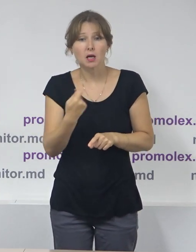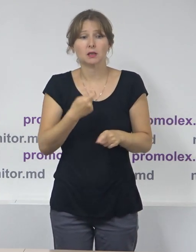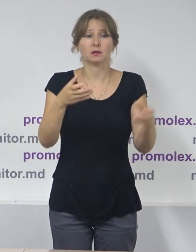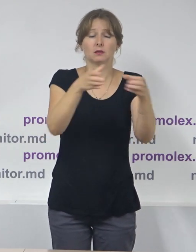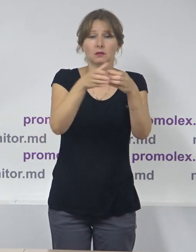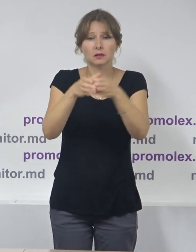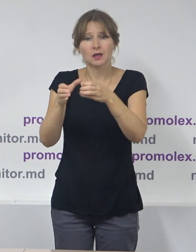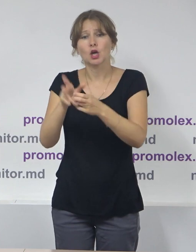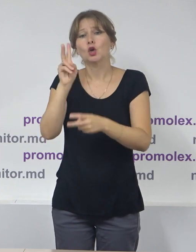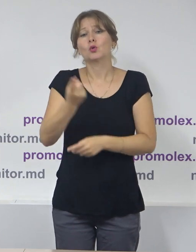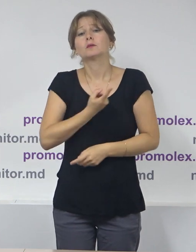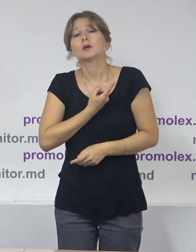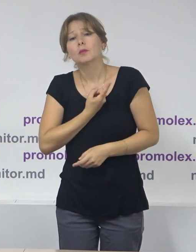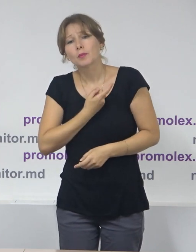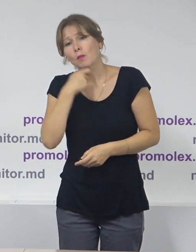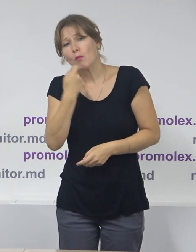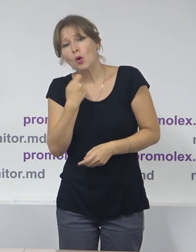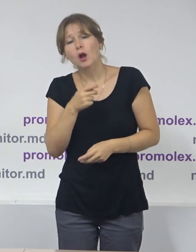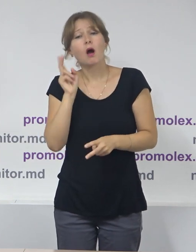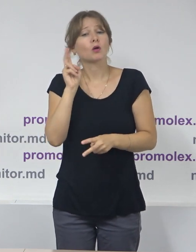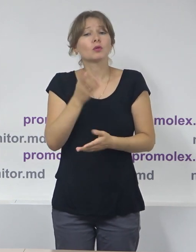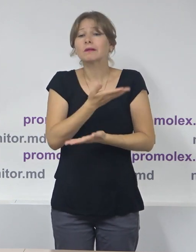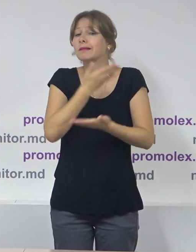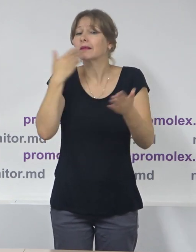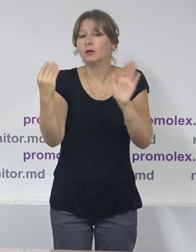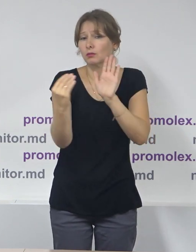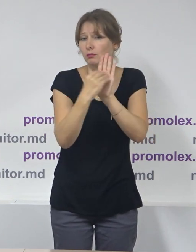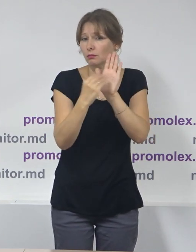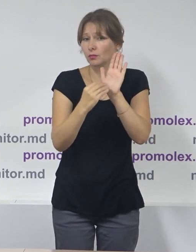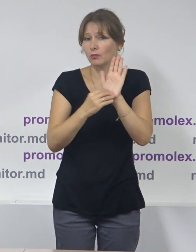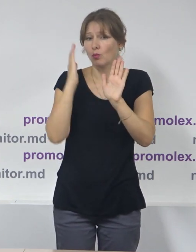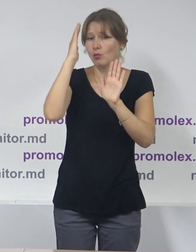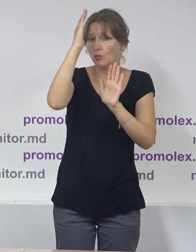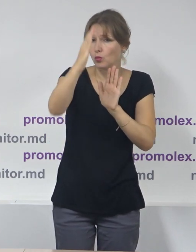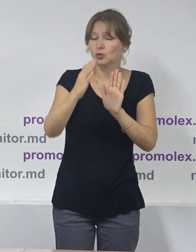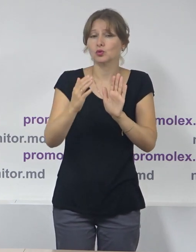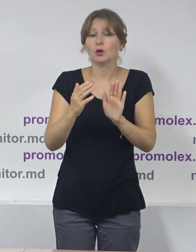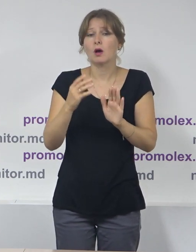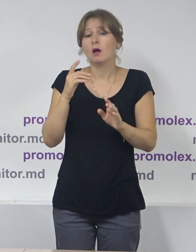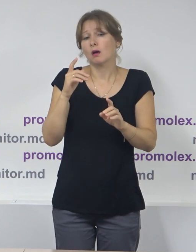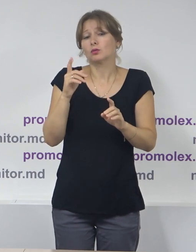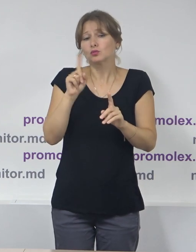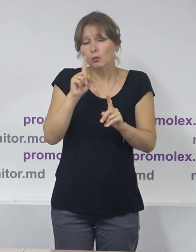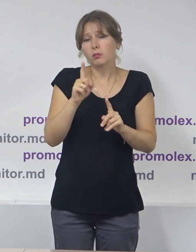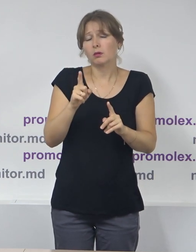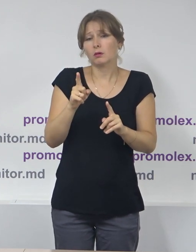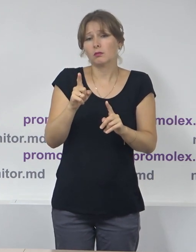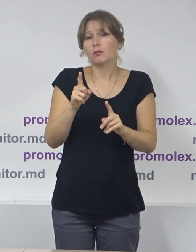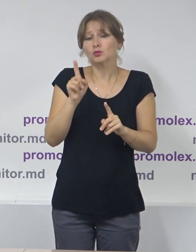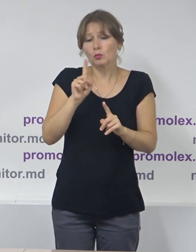candidații independenți care nu sunt reprezentați în organul care urmează să fie ales sau în organ superior să confirme